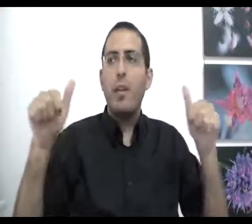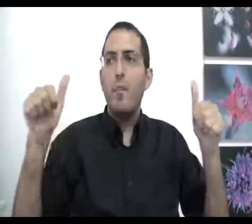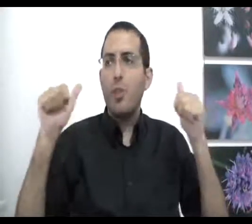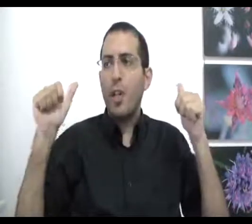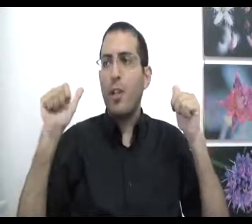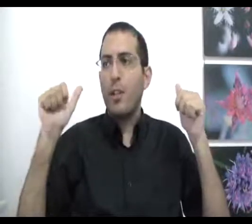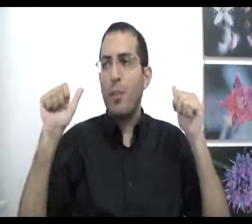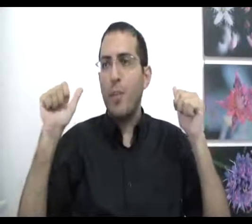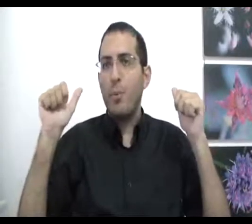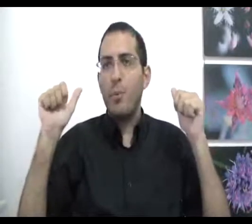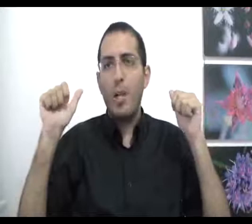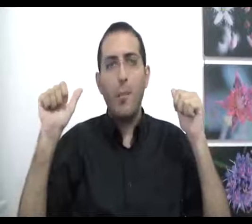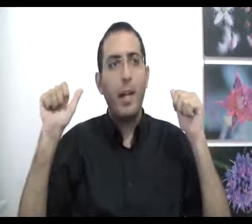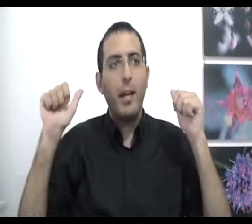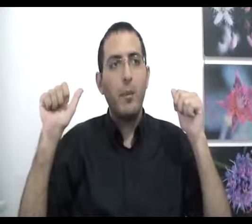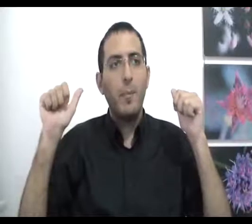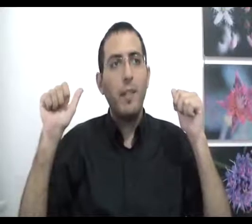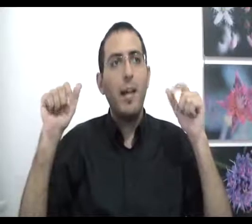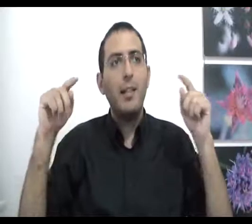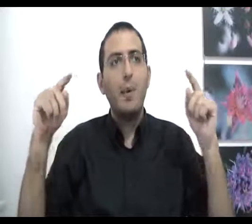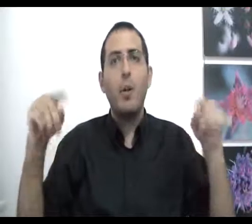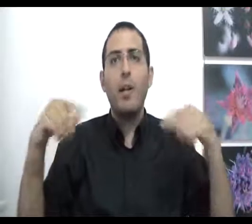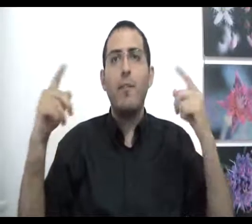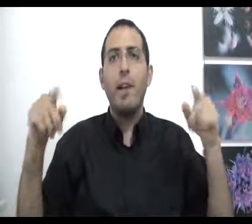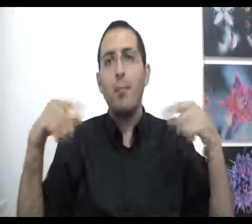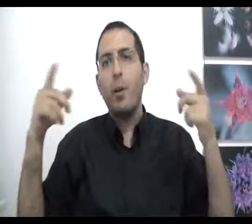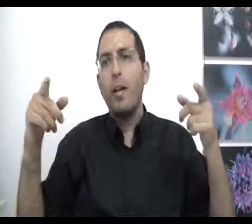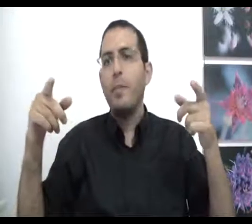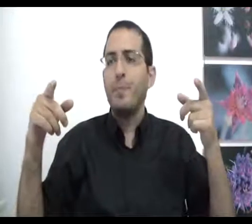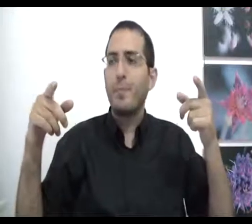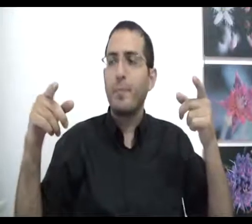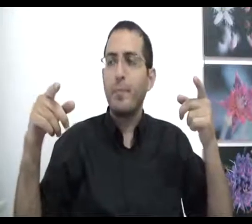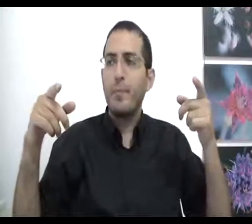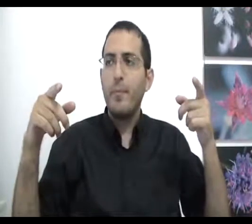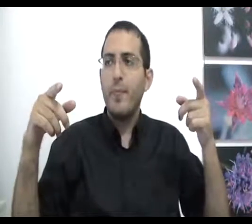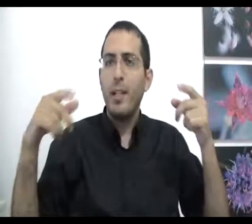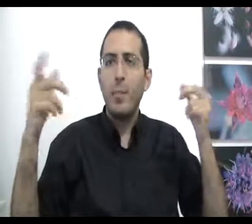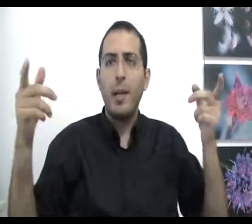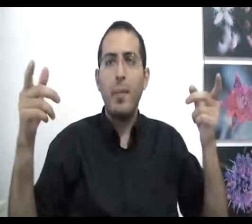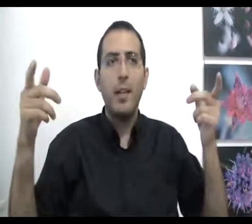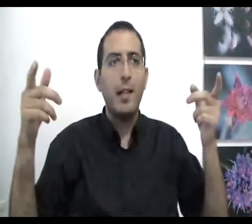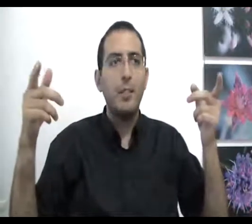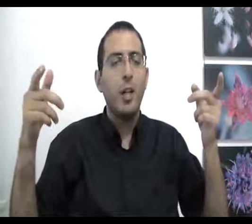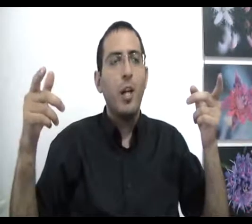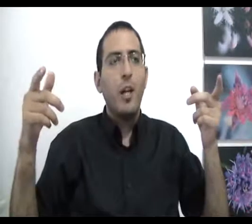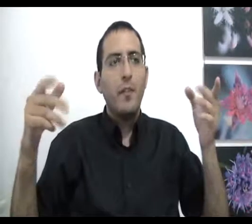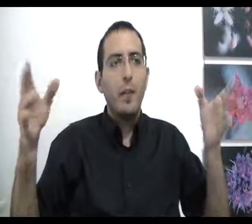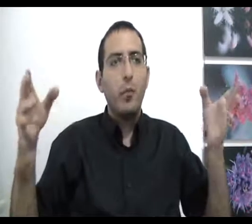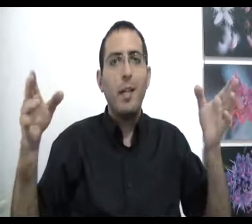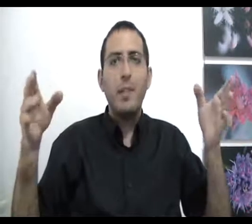כהמשך של הבחירה הקודמת אלא האדם בכל רגע ורגע בוחר את הבחירה מחדש כפי לדוגמה נגיד